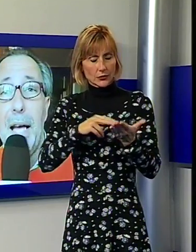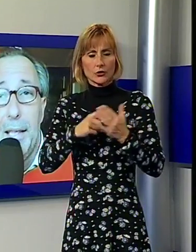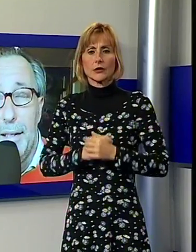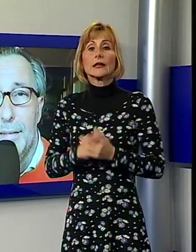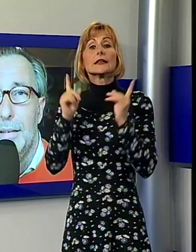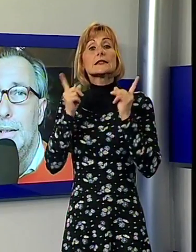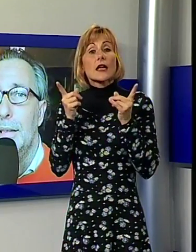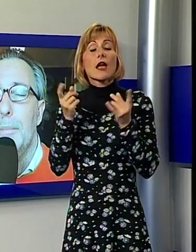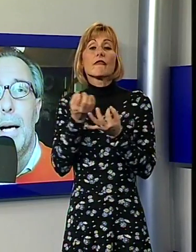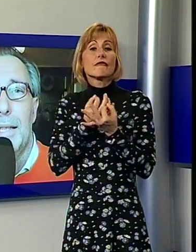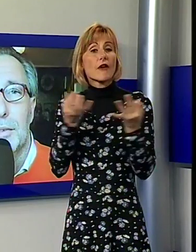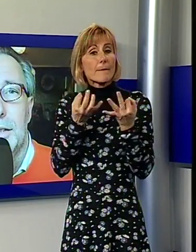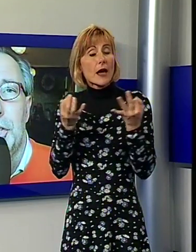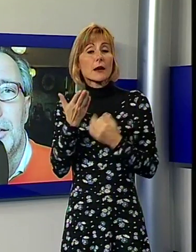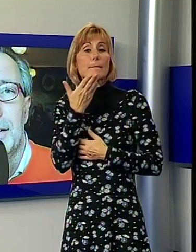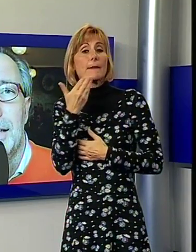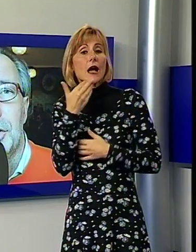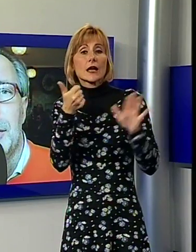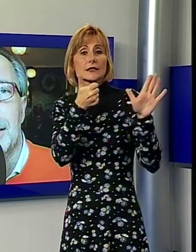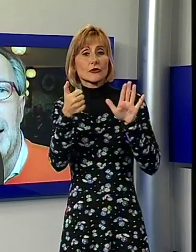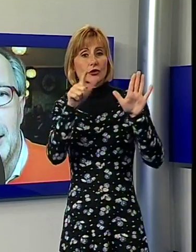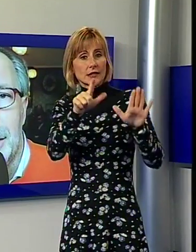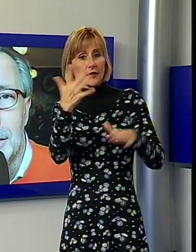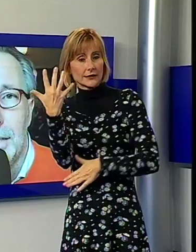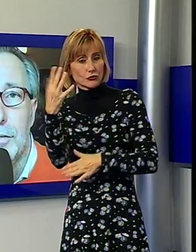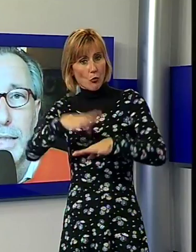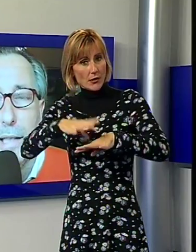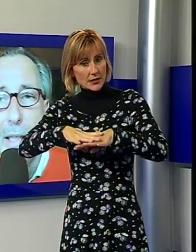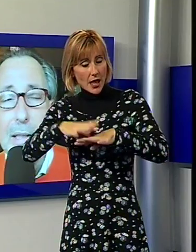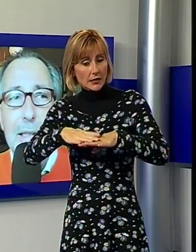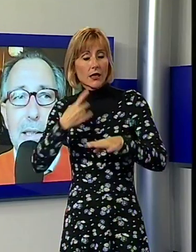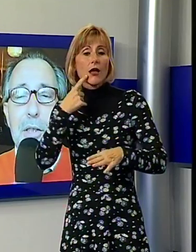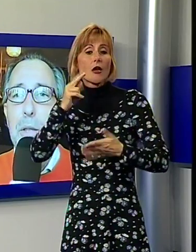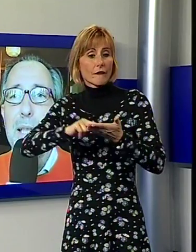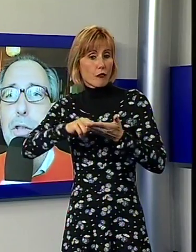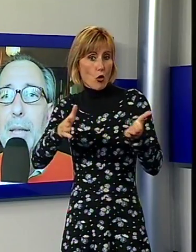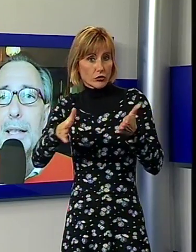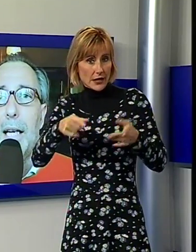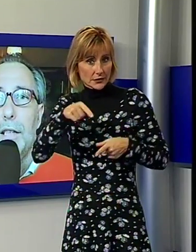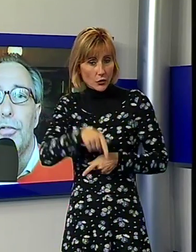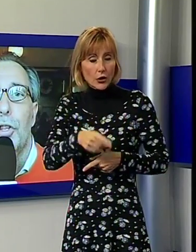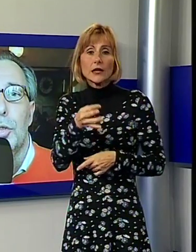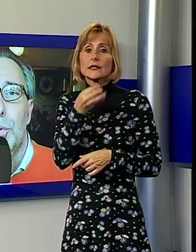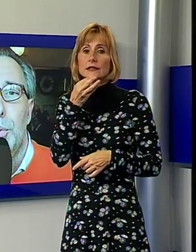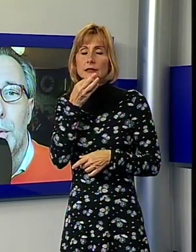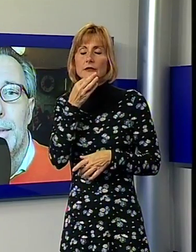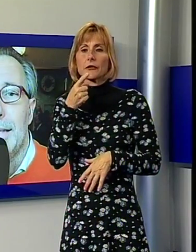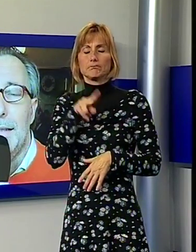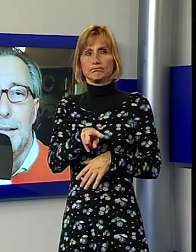bene che manchino 175 schede quando si va a votare, credo che questo metta in forte dubbio una battaglia di